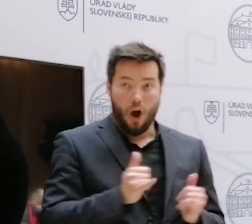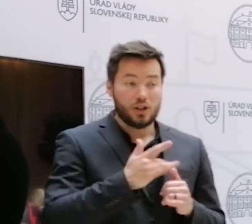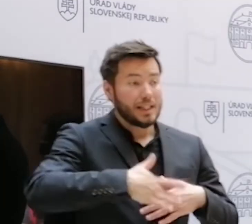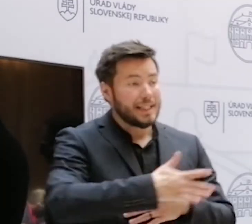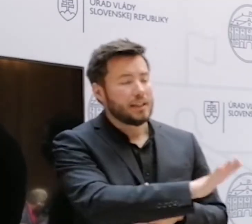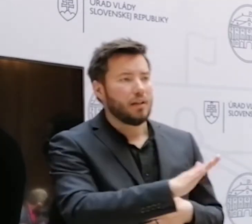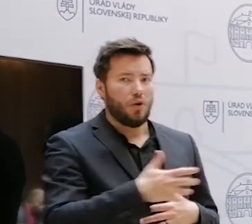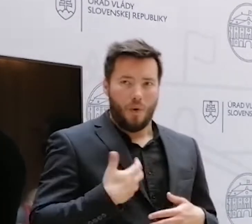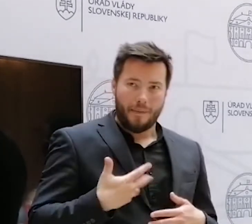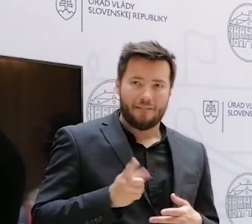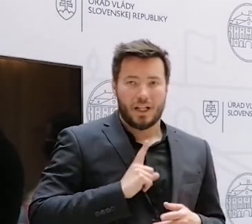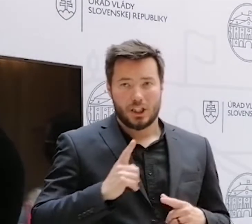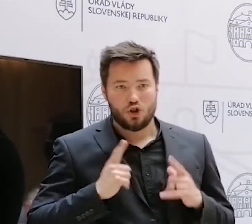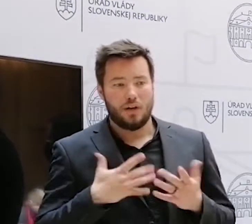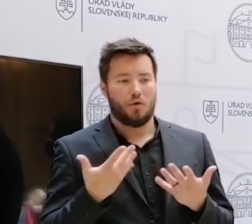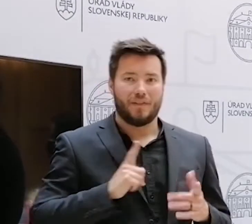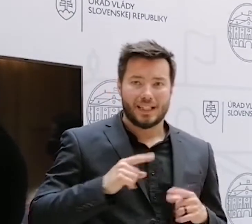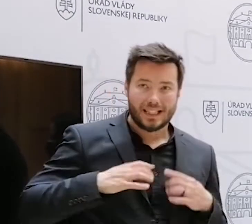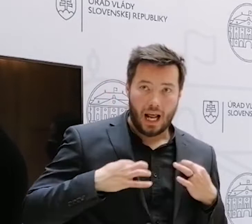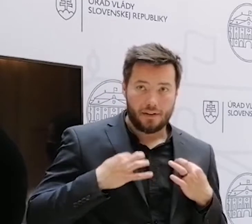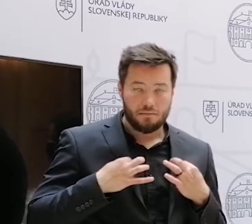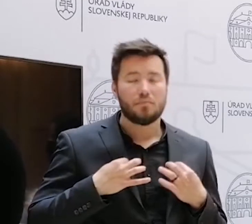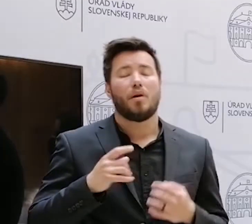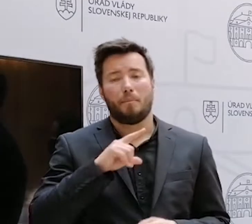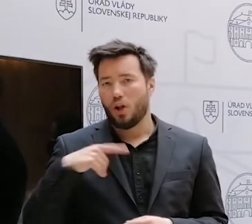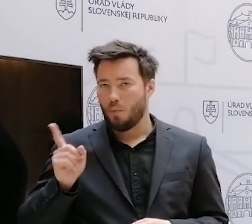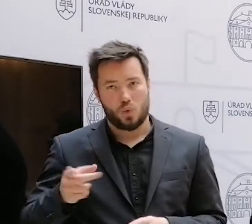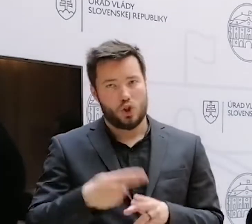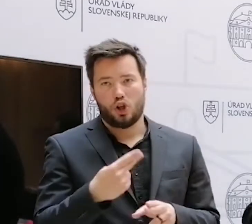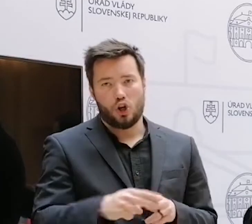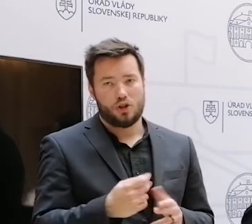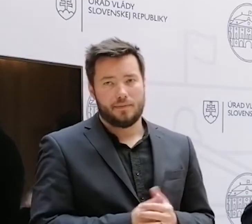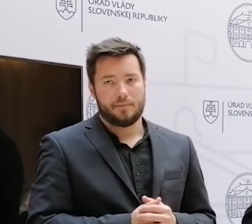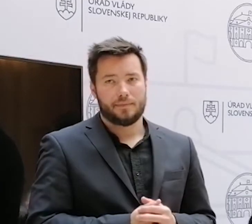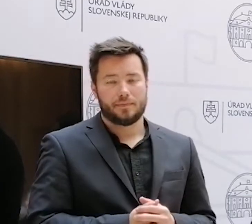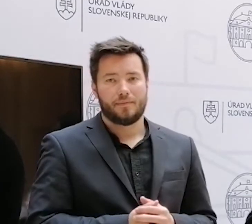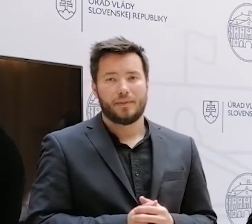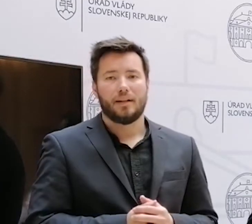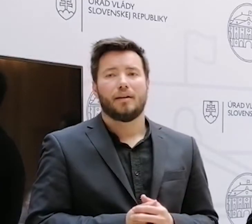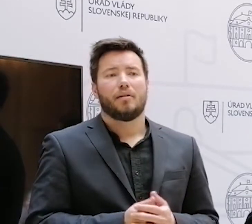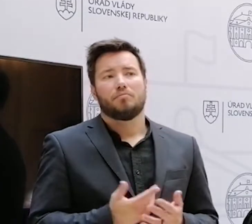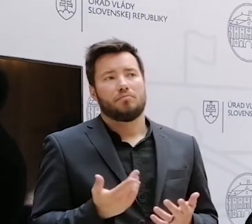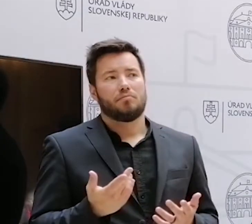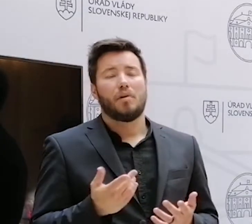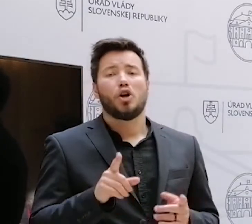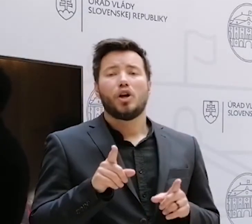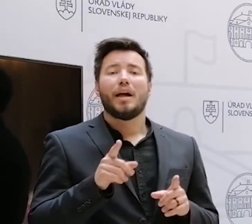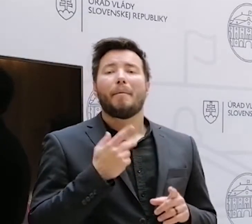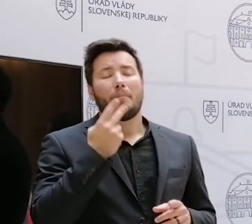zdravie alebo život, tak sa s tým musí ten organčný v trestnom konaní vysporiadať. Bez ohľadu na to, či sme už jasne stanovili ako štát,